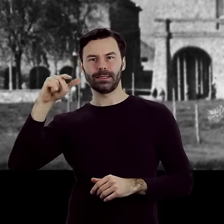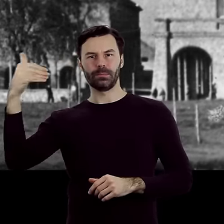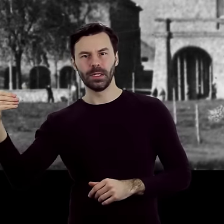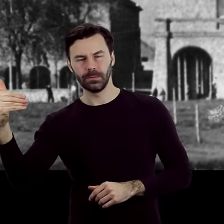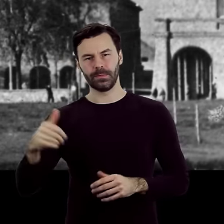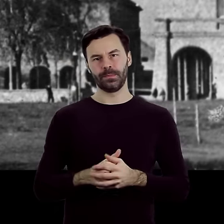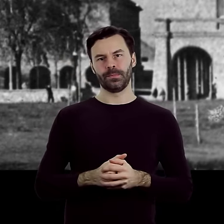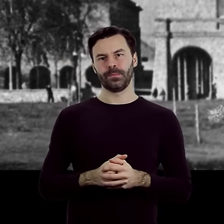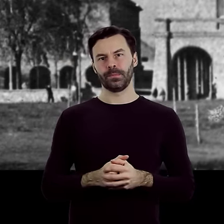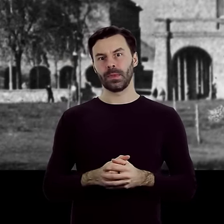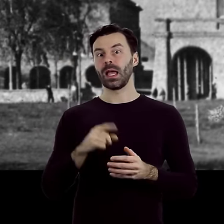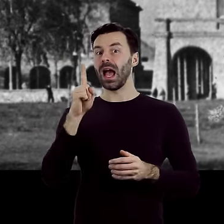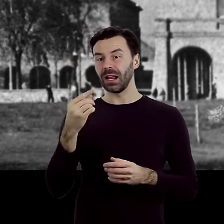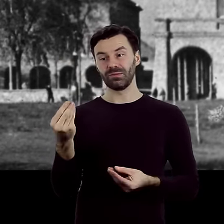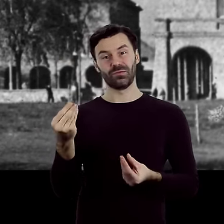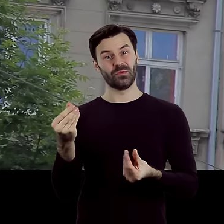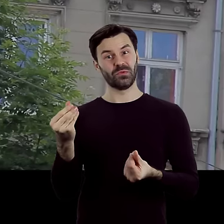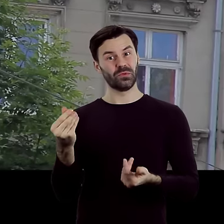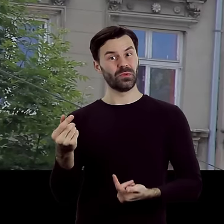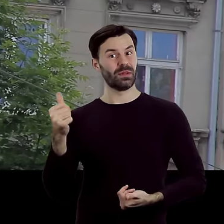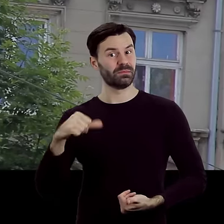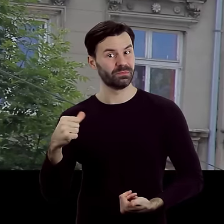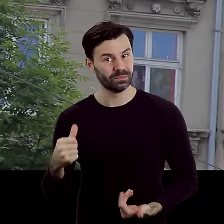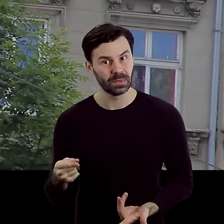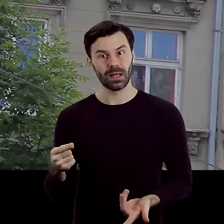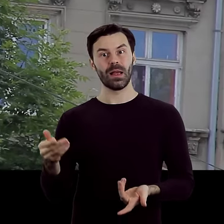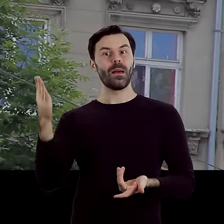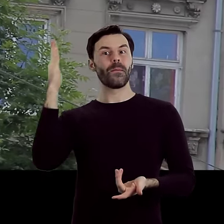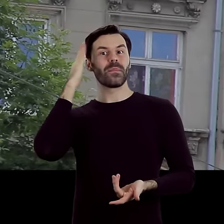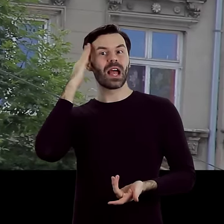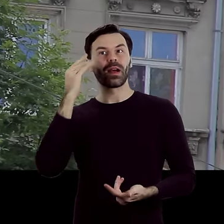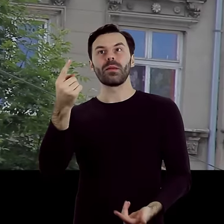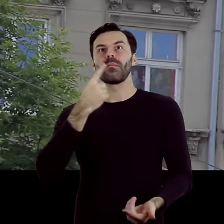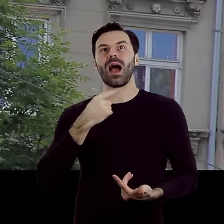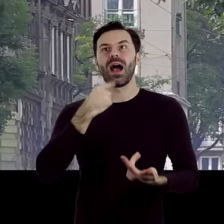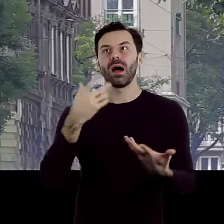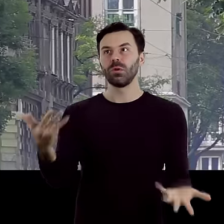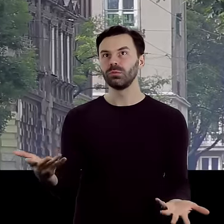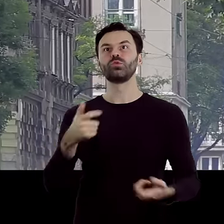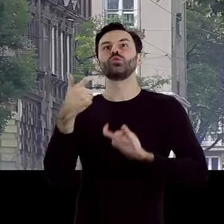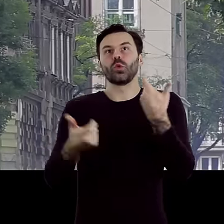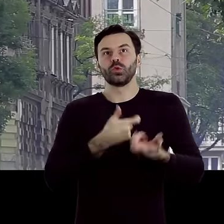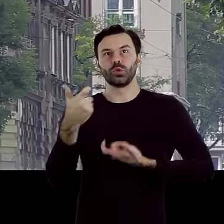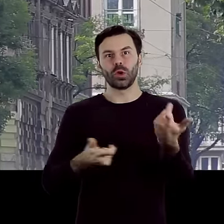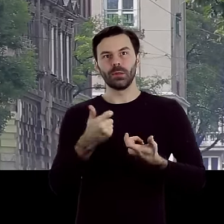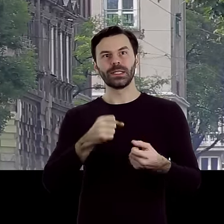Jednak brak funduszy oraz głód mieszkań w odradzającym się mieście spowodowały, że wiele starych kamienic